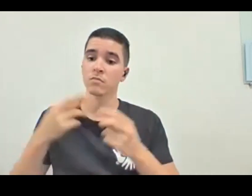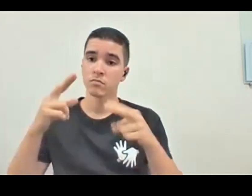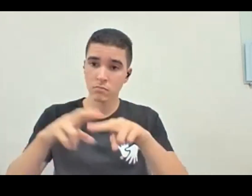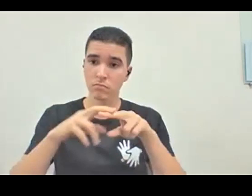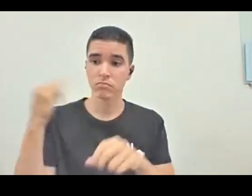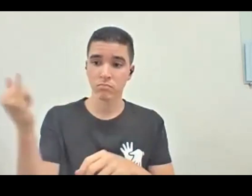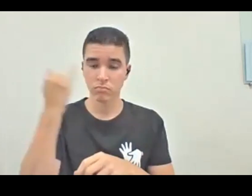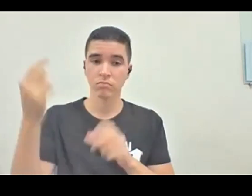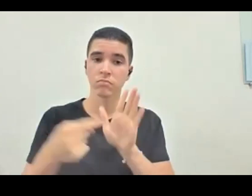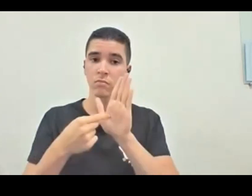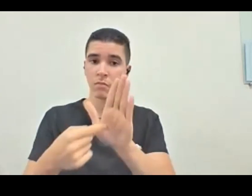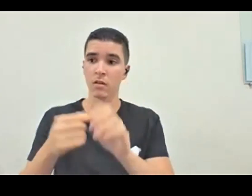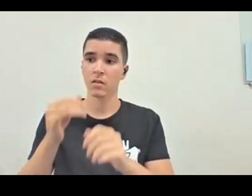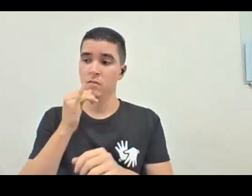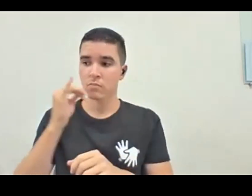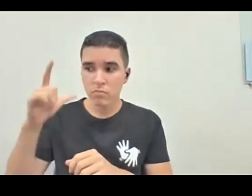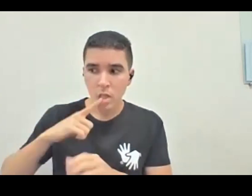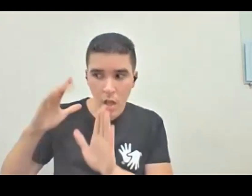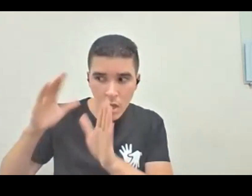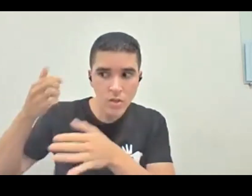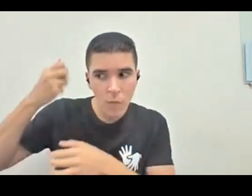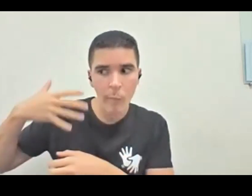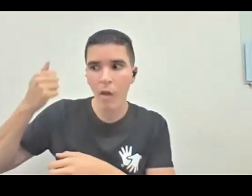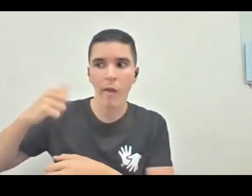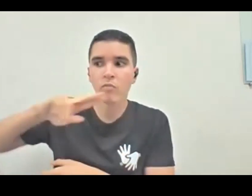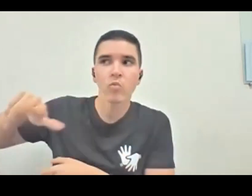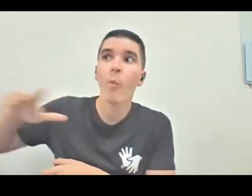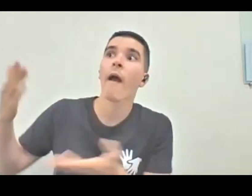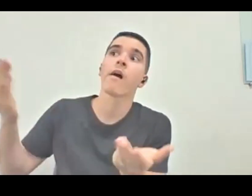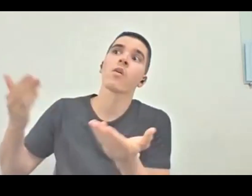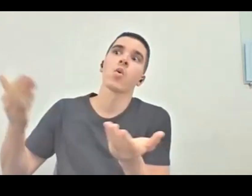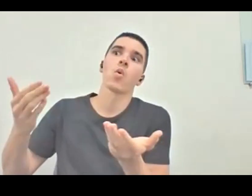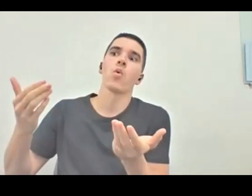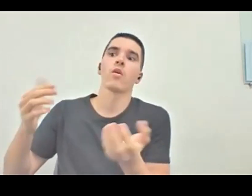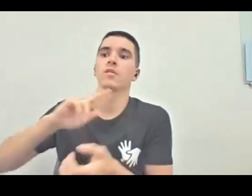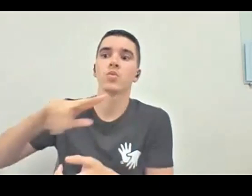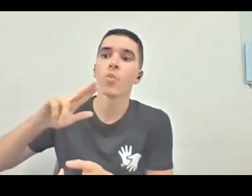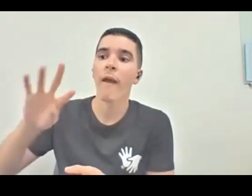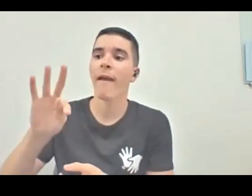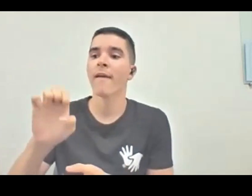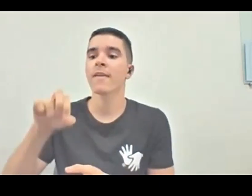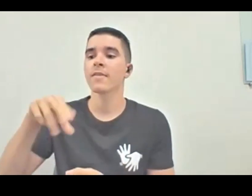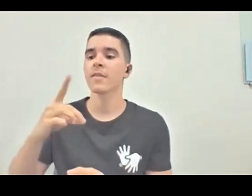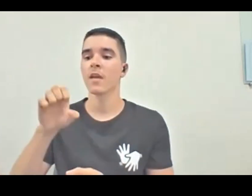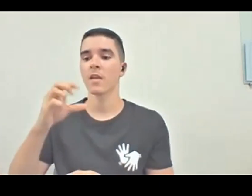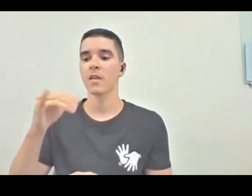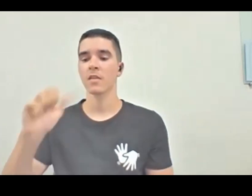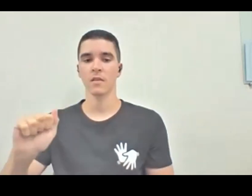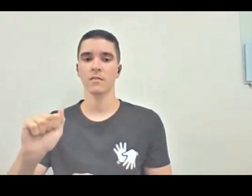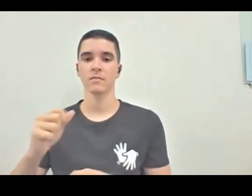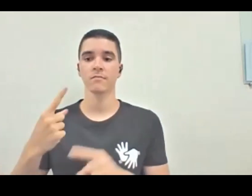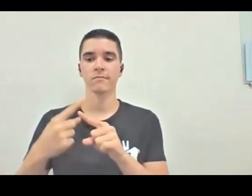assim, olha, existe já uma tradição, isso não é de agora, não é tendência, pessoas com deficiência sempre existiram,